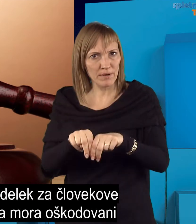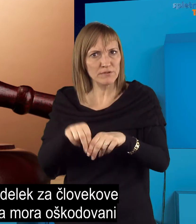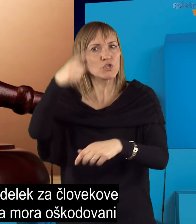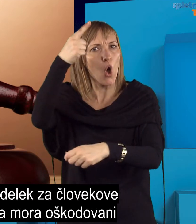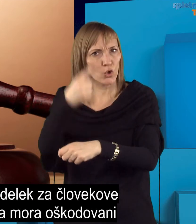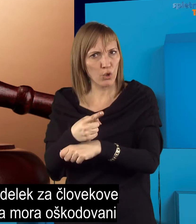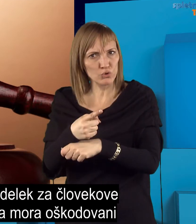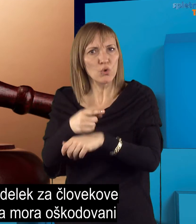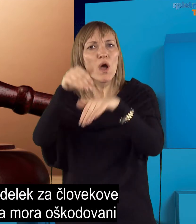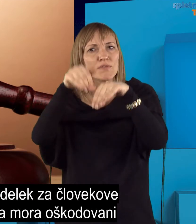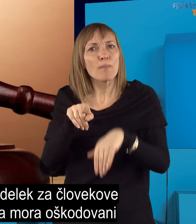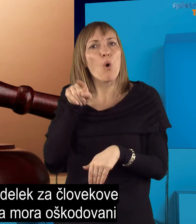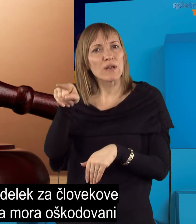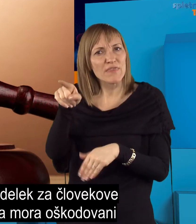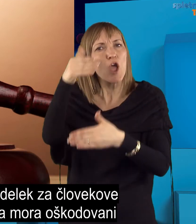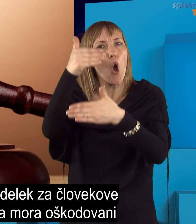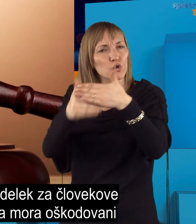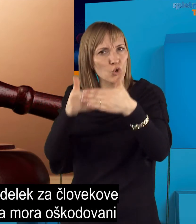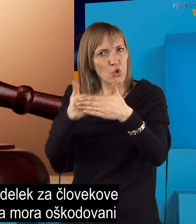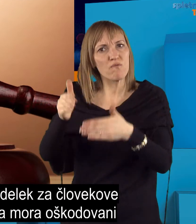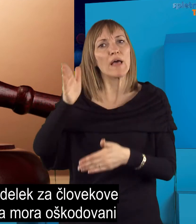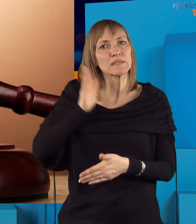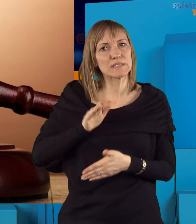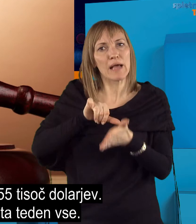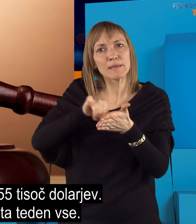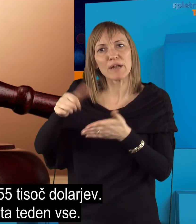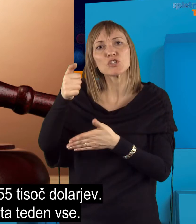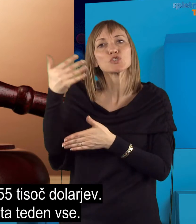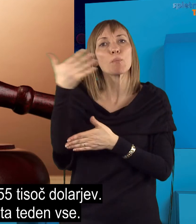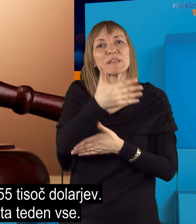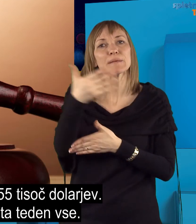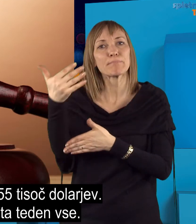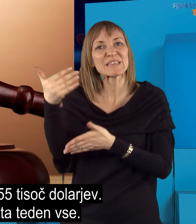mora oškodovani stranki plačati 155 tisoč dolarjev.